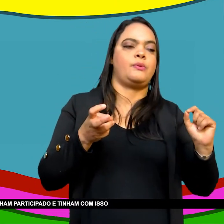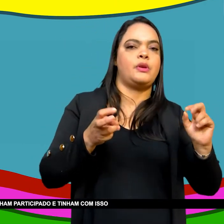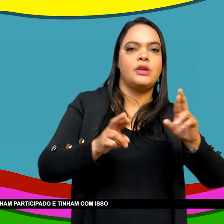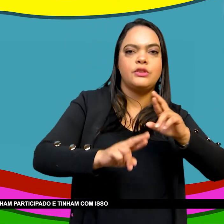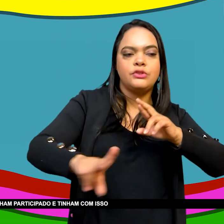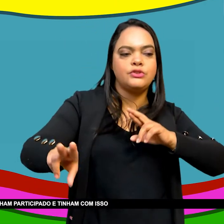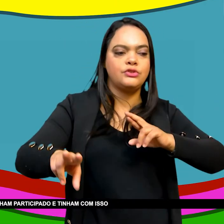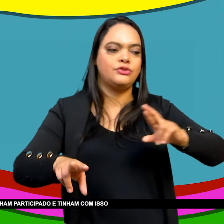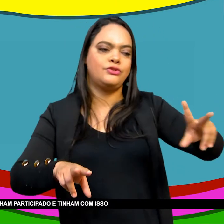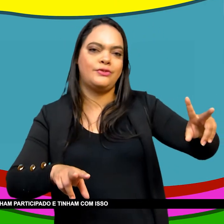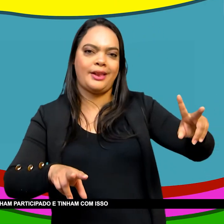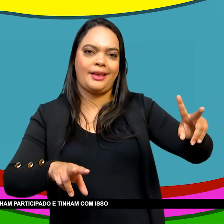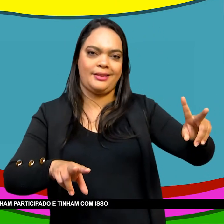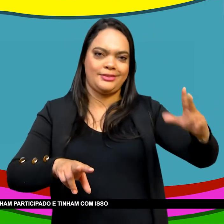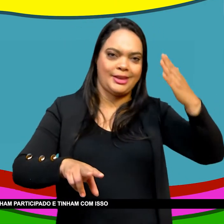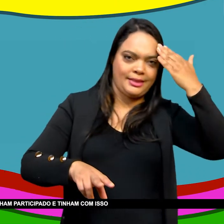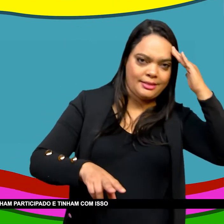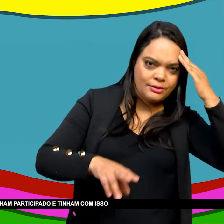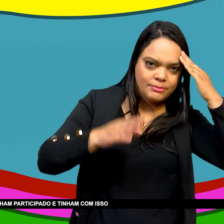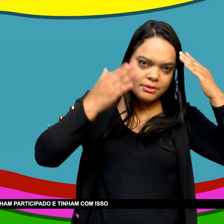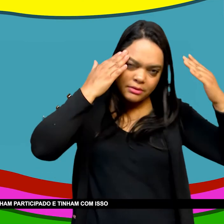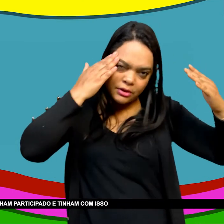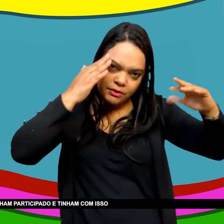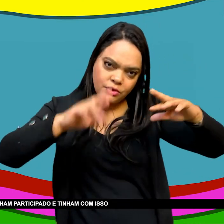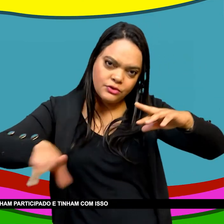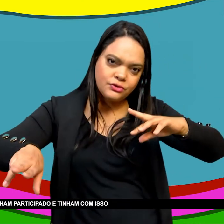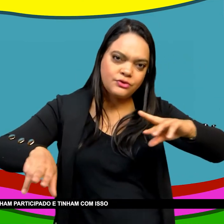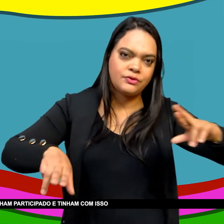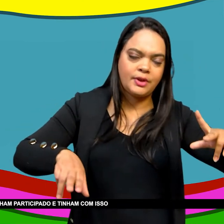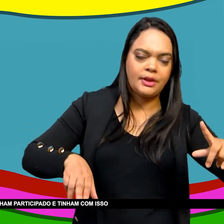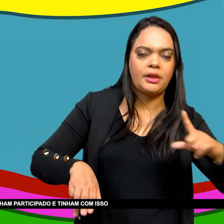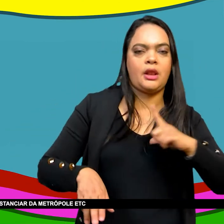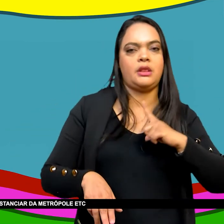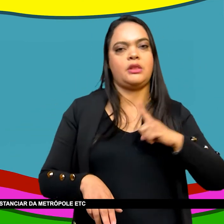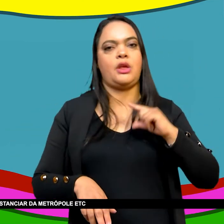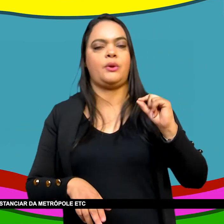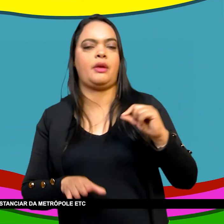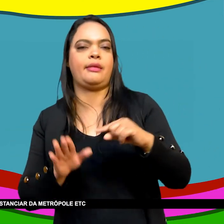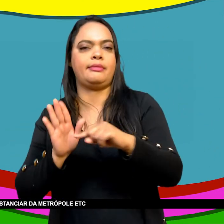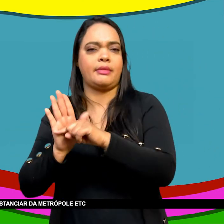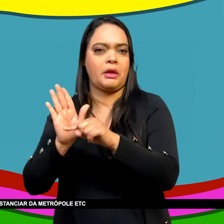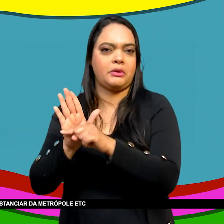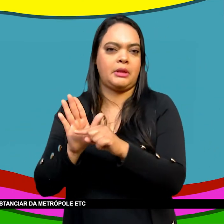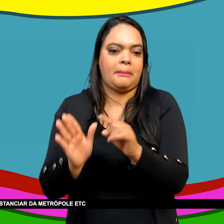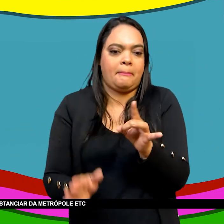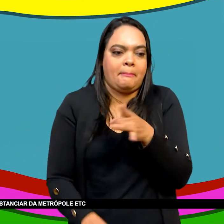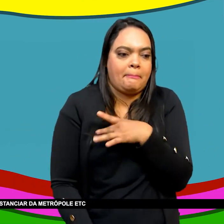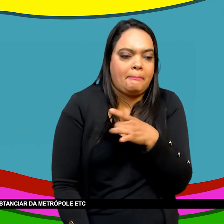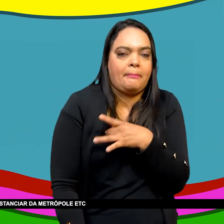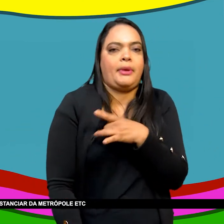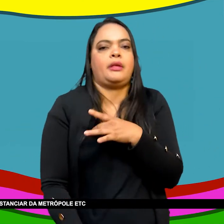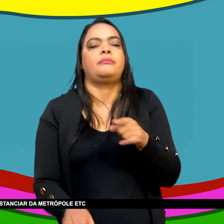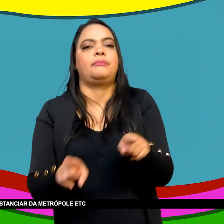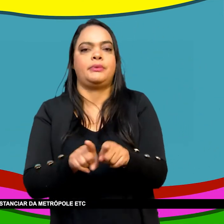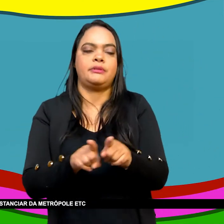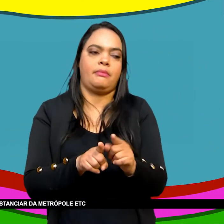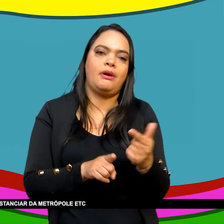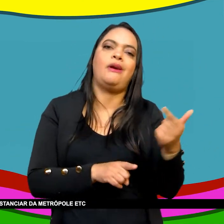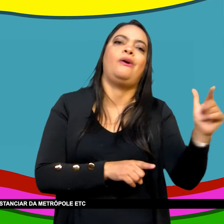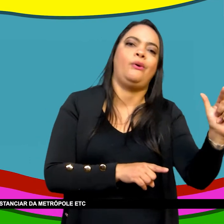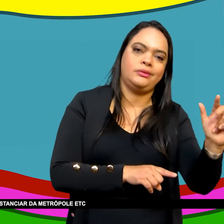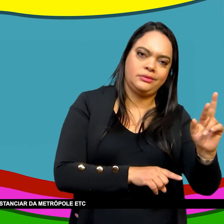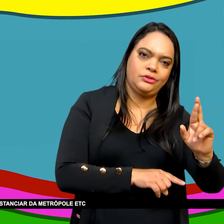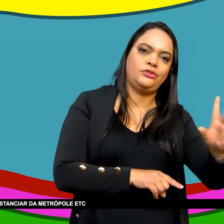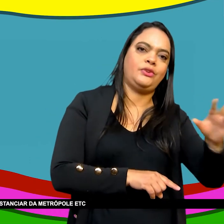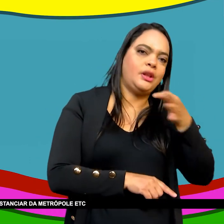Da sociedade Porque no Haiti Eles tinham participado E tinham por isso Obtido Uma independência Criar uma